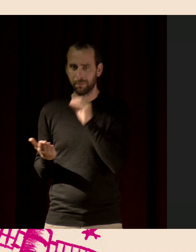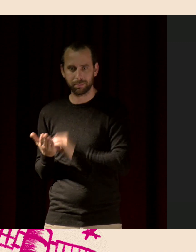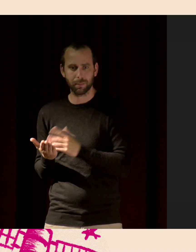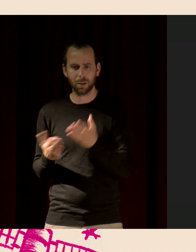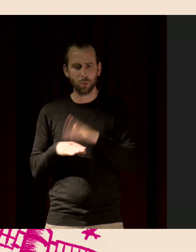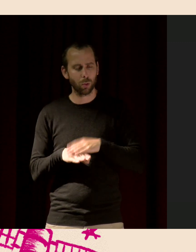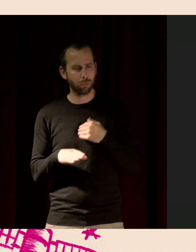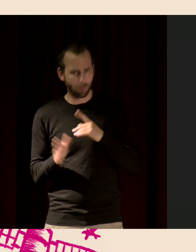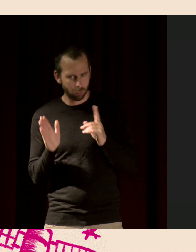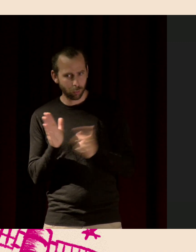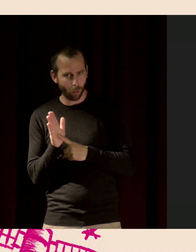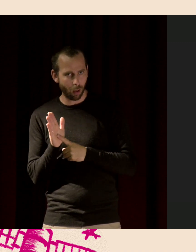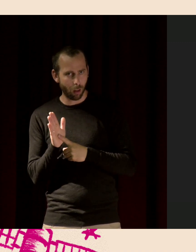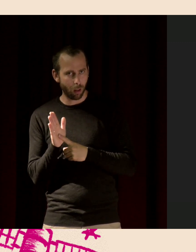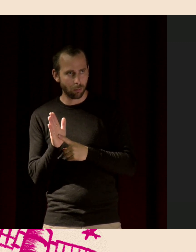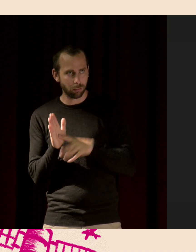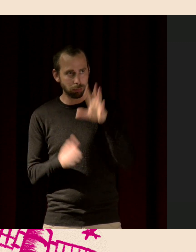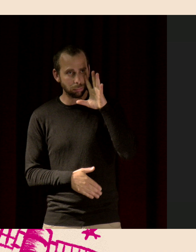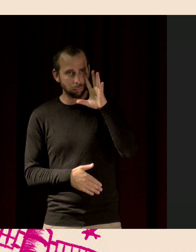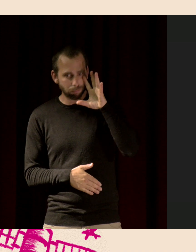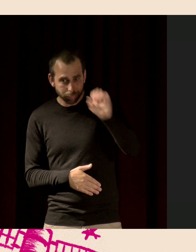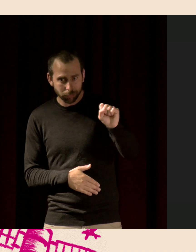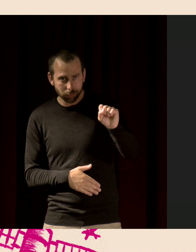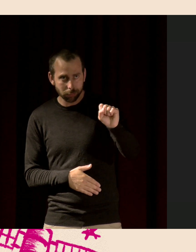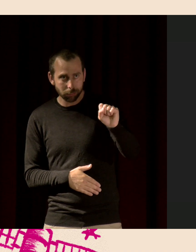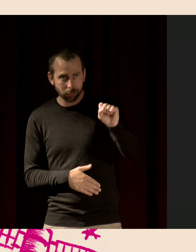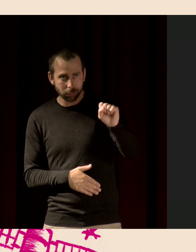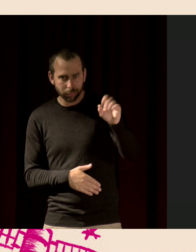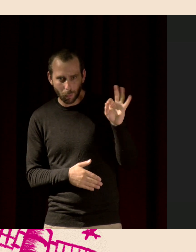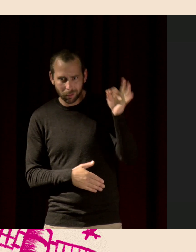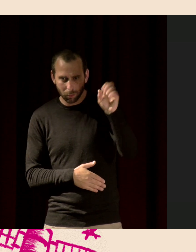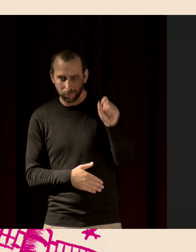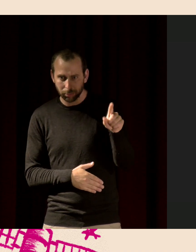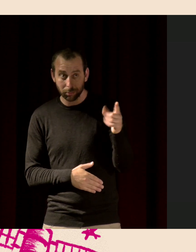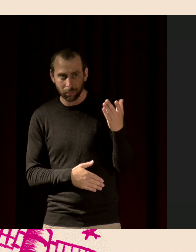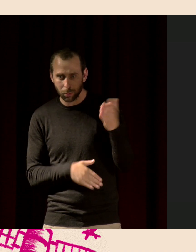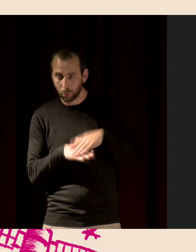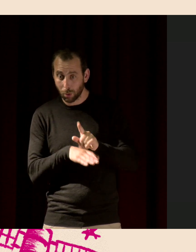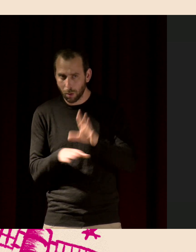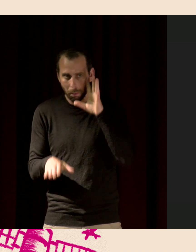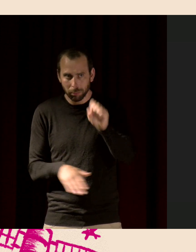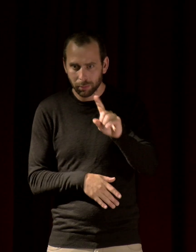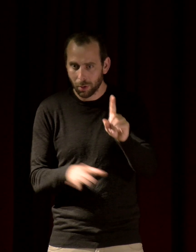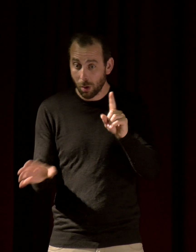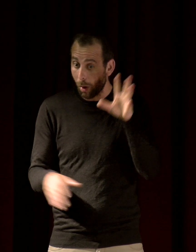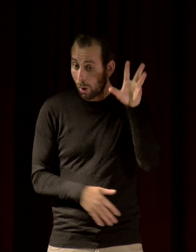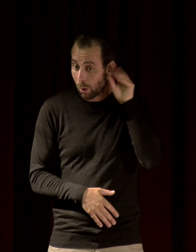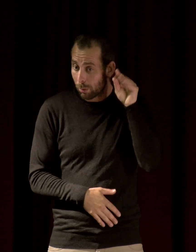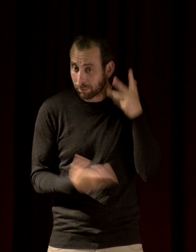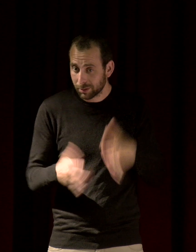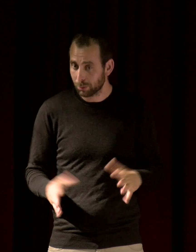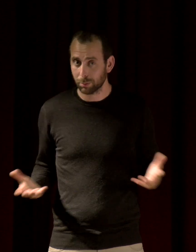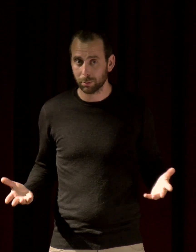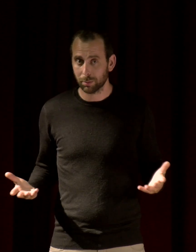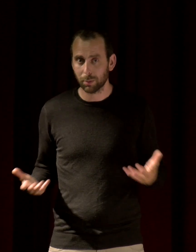droit de dire que j'ai vu le guépier à cet endroit-là alors que je n fait que l'entendre ? Et en